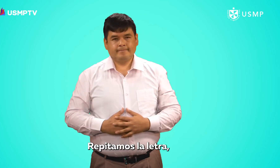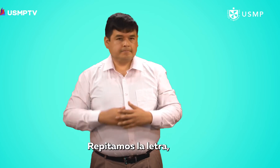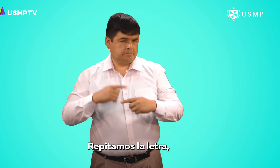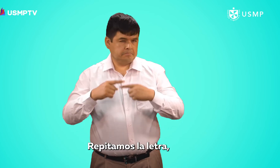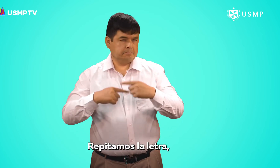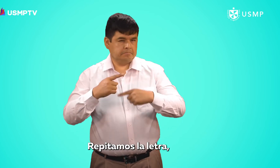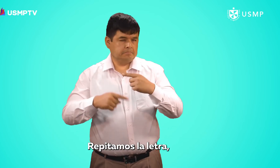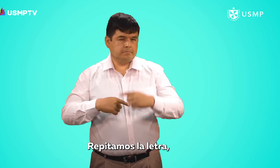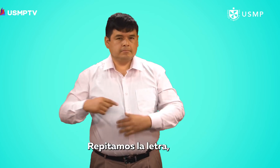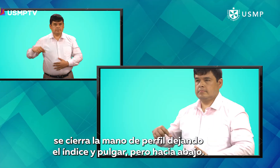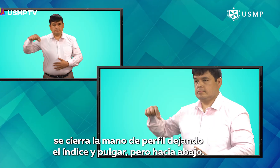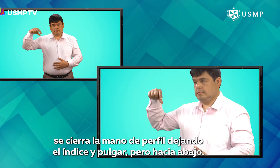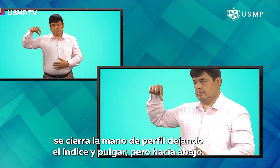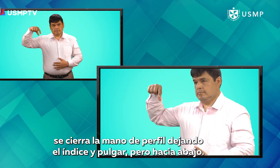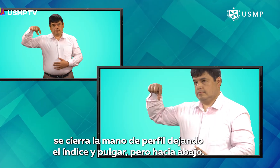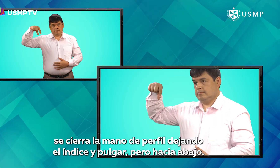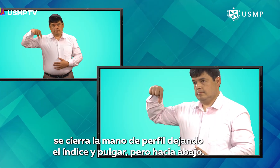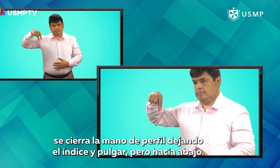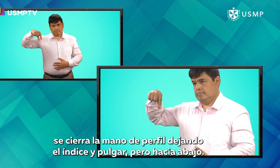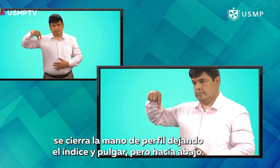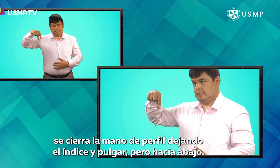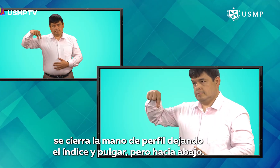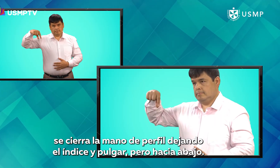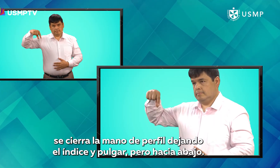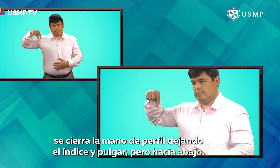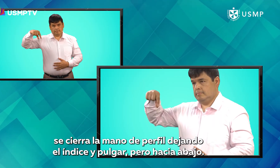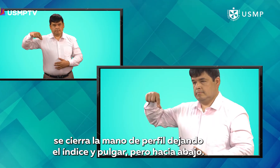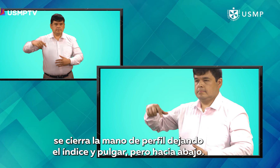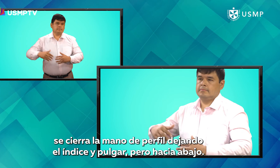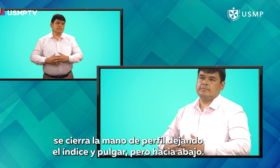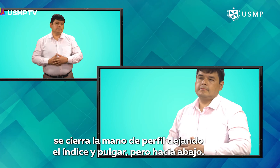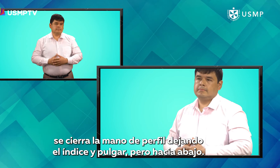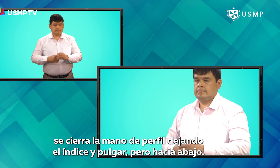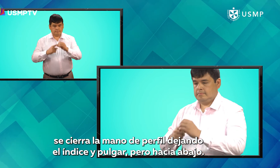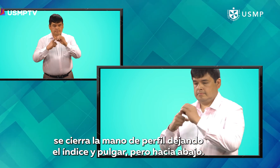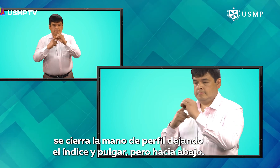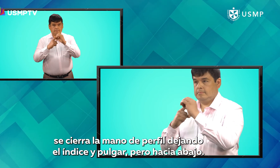Repitamos la letra. Se cierra la mano de perfil dejando el índice y el pulgar, pero hacia abajo.